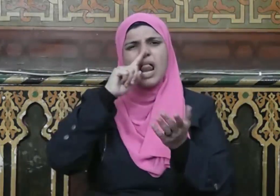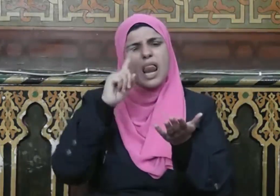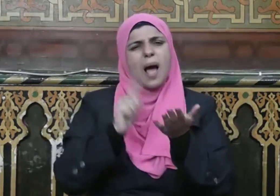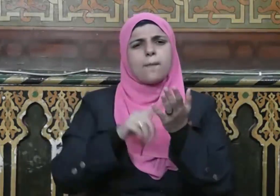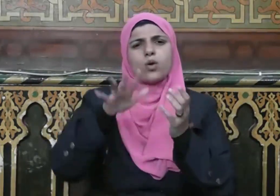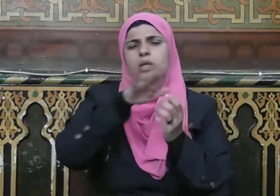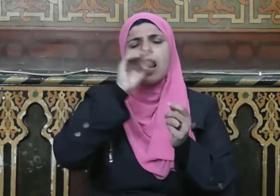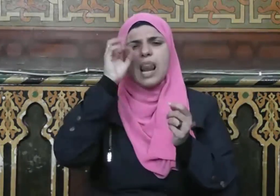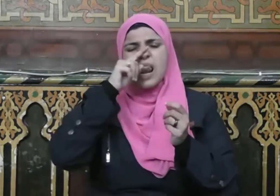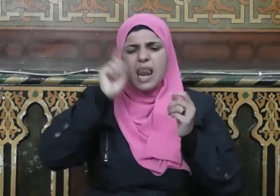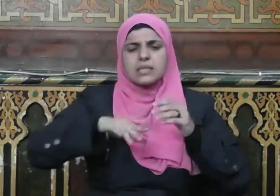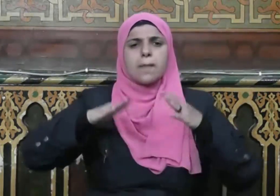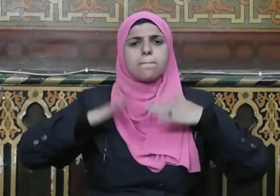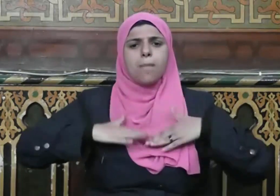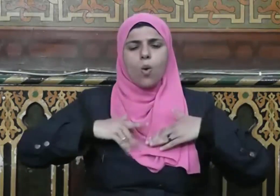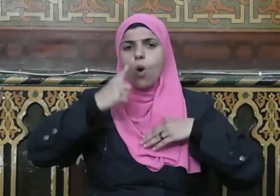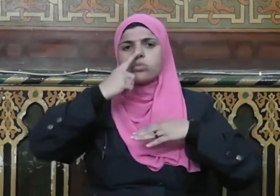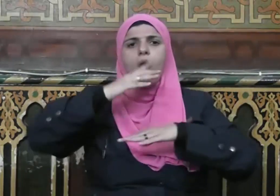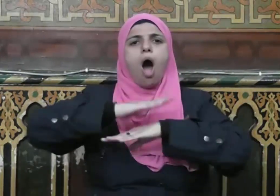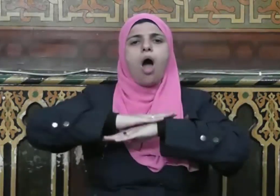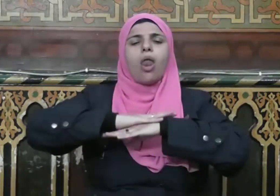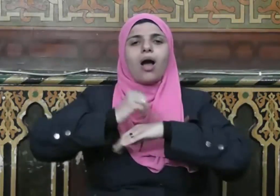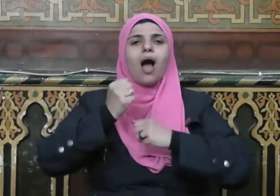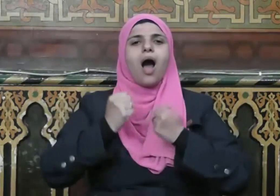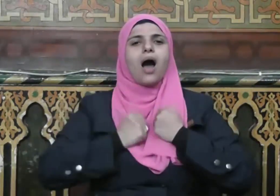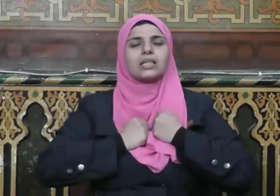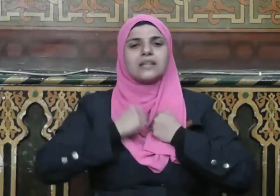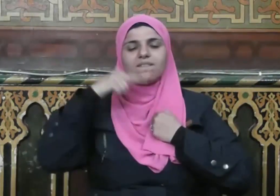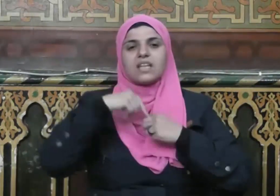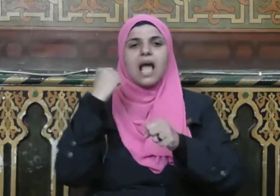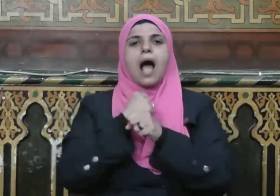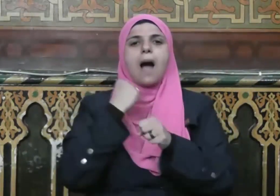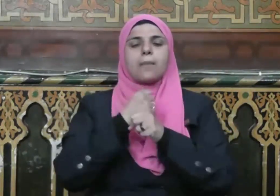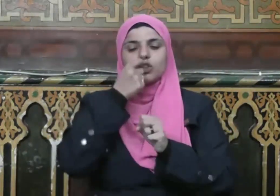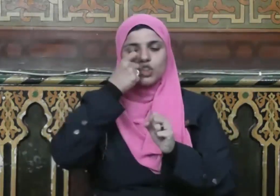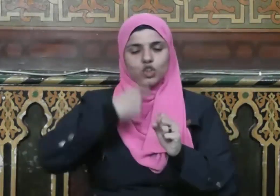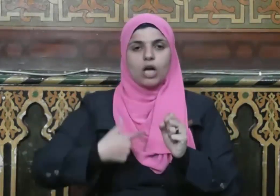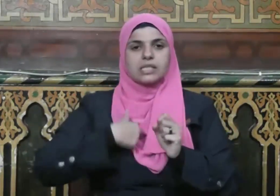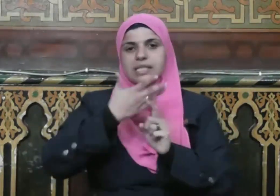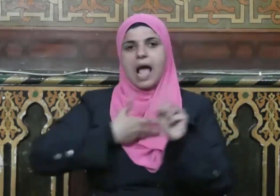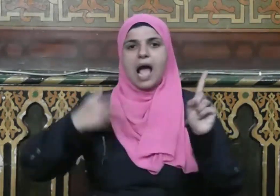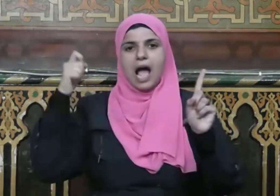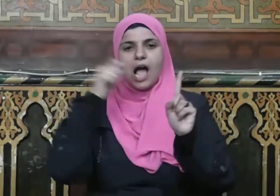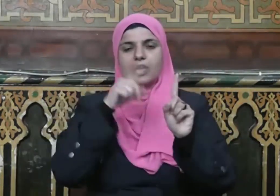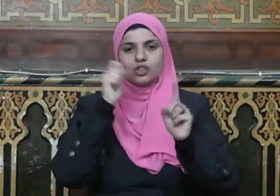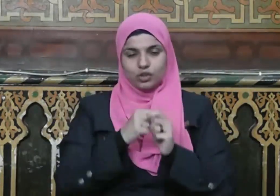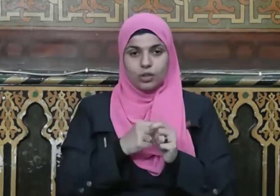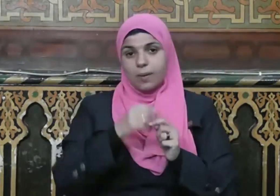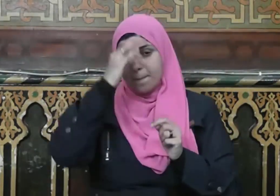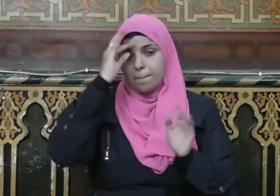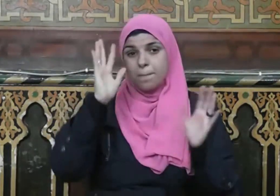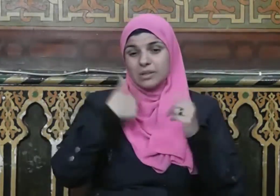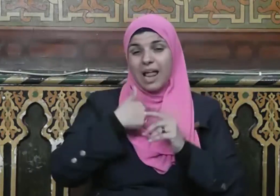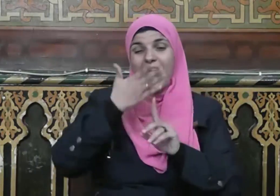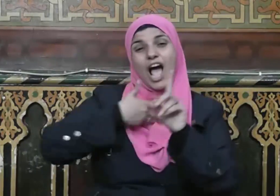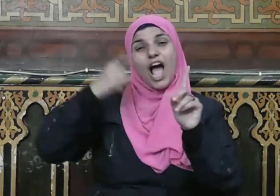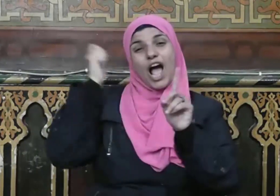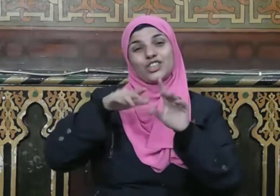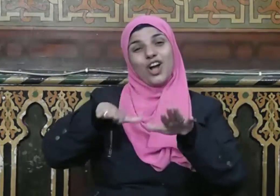أثرا أخلاقيا في سلوك الحاج فليس الحج تقوصا